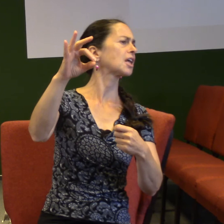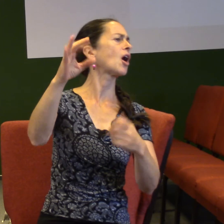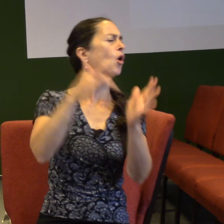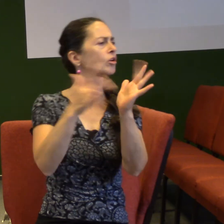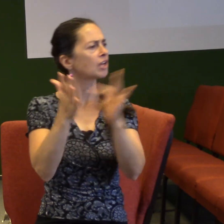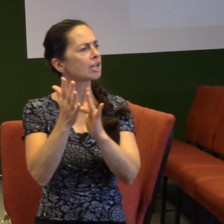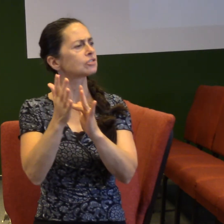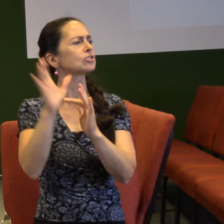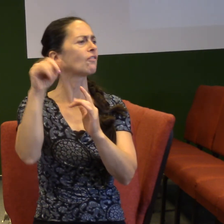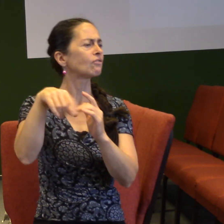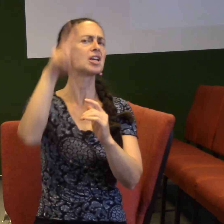šilené rány na svém těle,